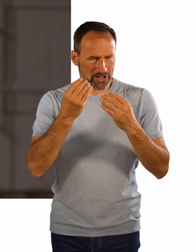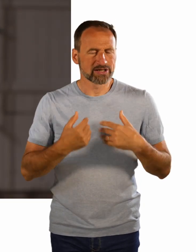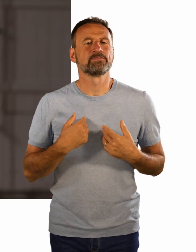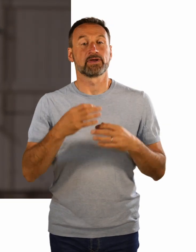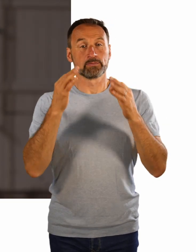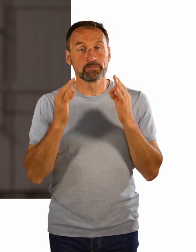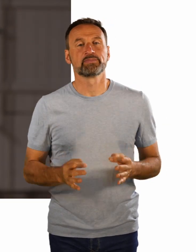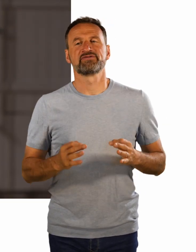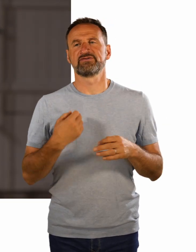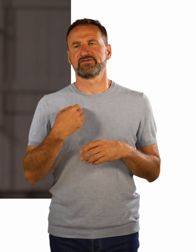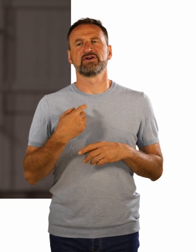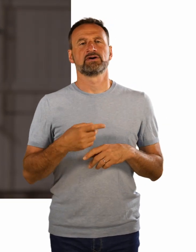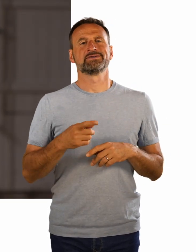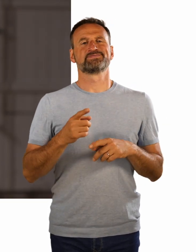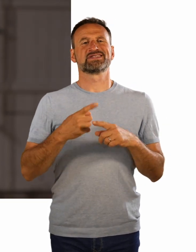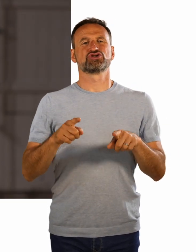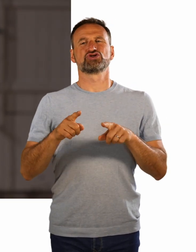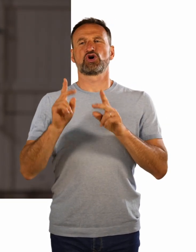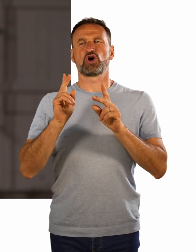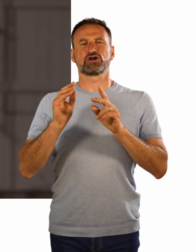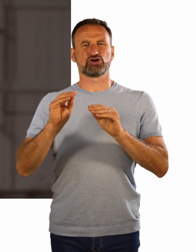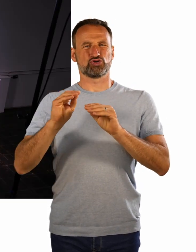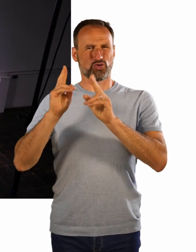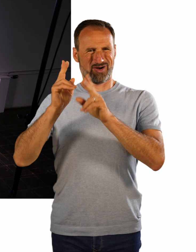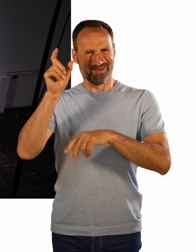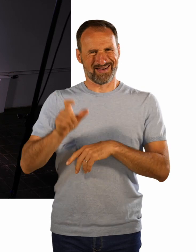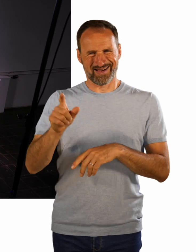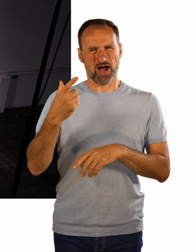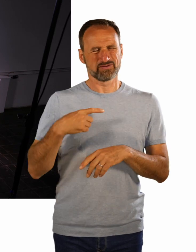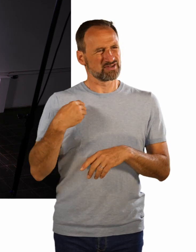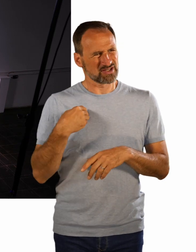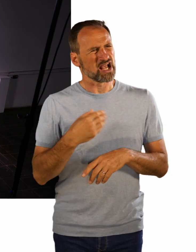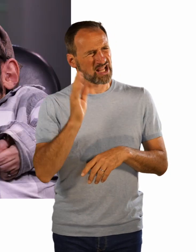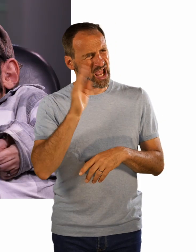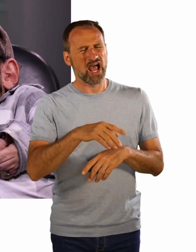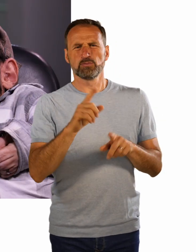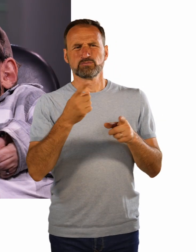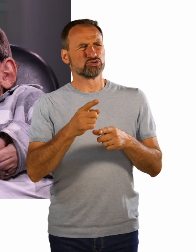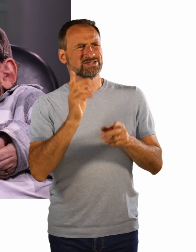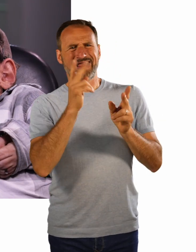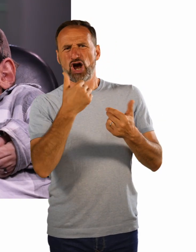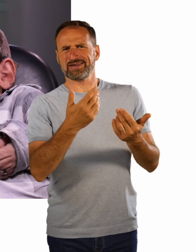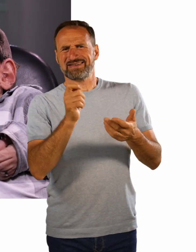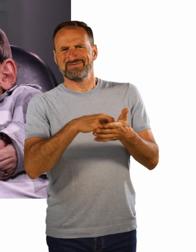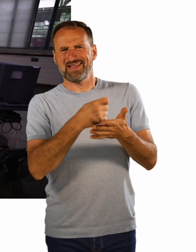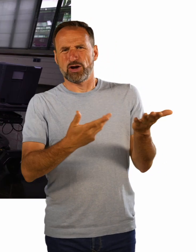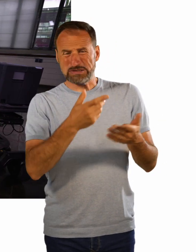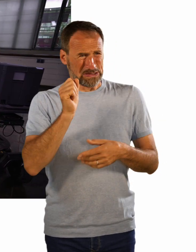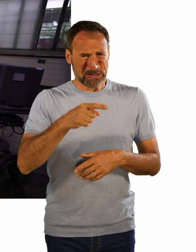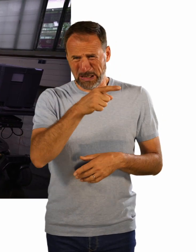Horstmann hat mir dann gesagt, kannst du vielleicht mal einspringen? Ja, und dann habe ich das gemacht und der fand das gut, was ich gemacht habe. Und